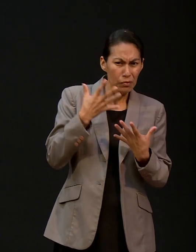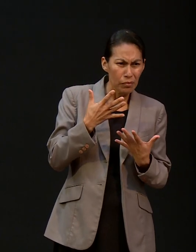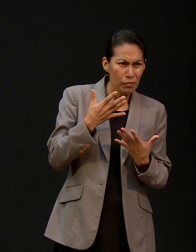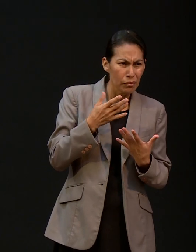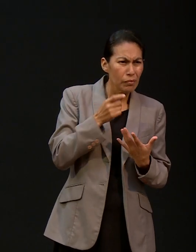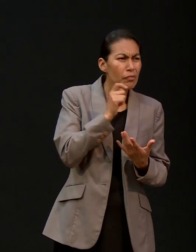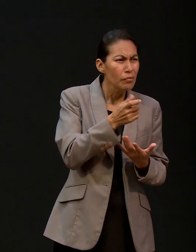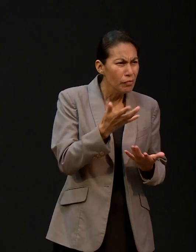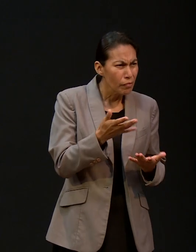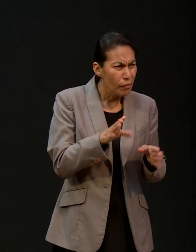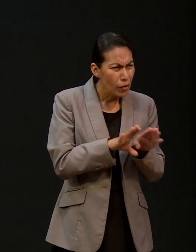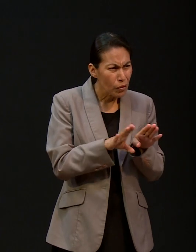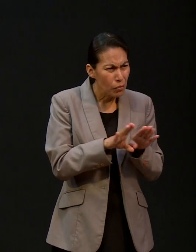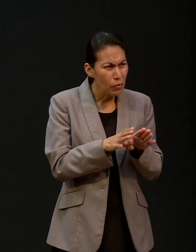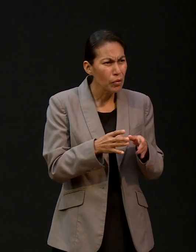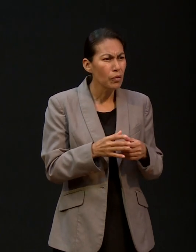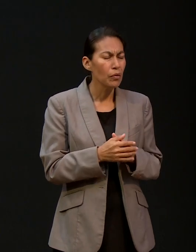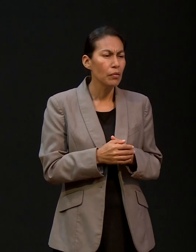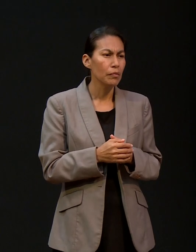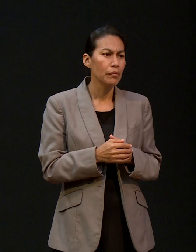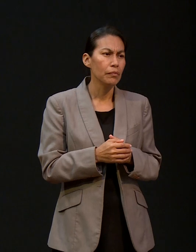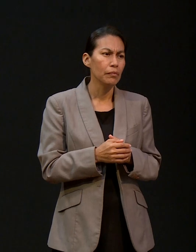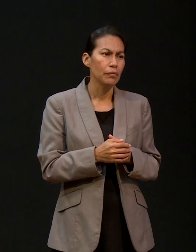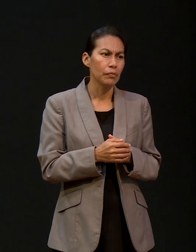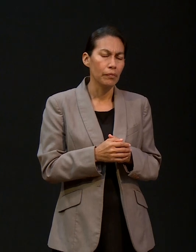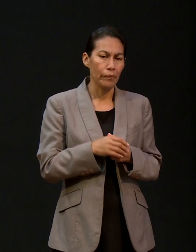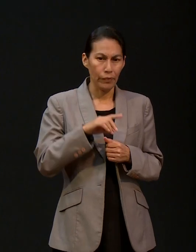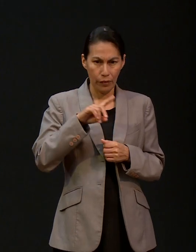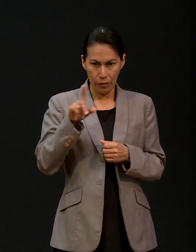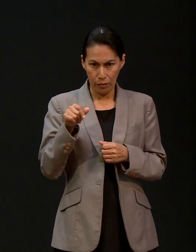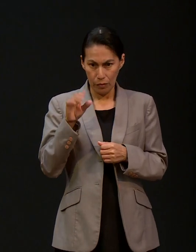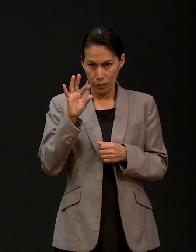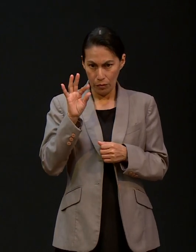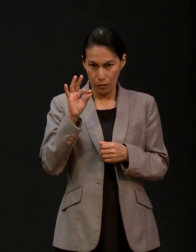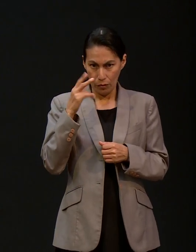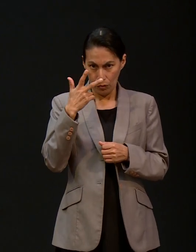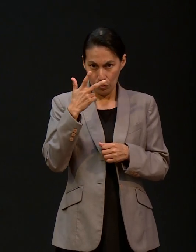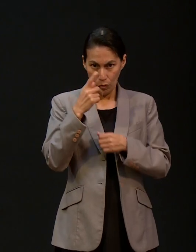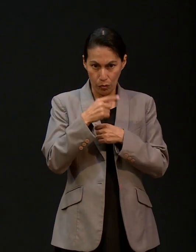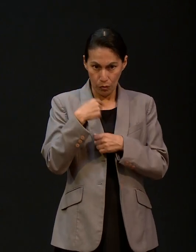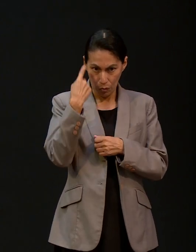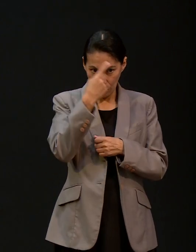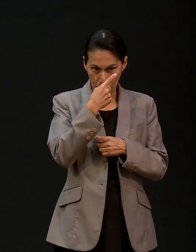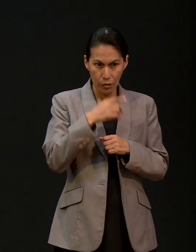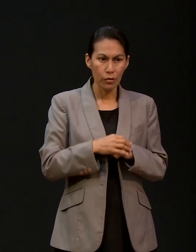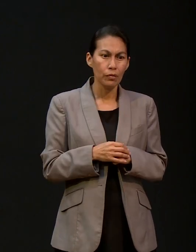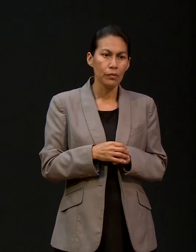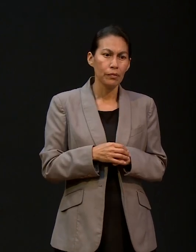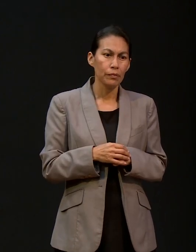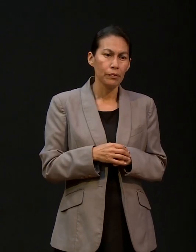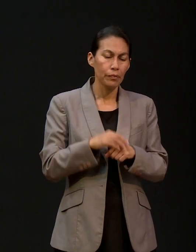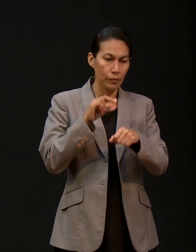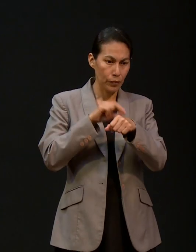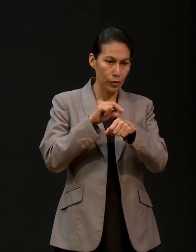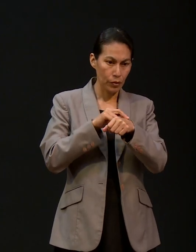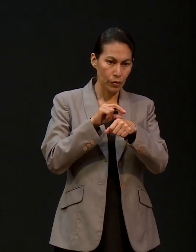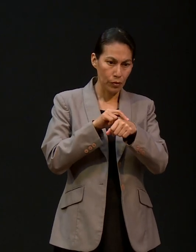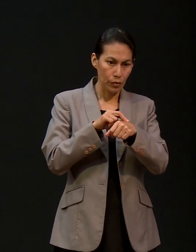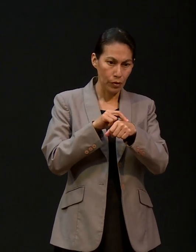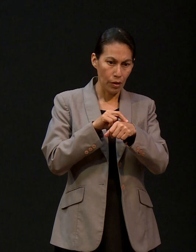¿Cómo fue eso? Cuénteme. El señor concedió ese milagro. Al pasar 48 horas, regresó la doctora que lo había